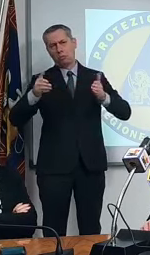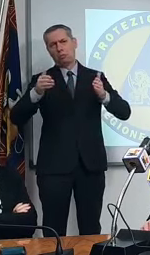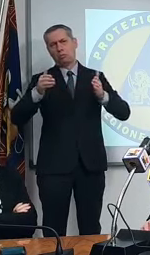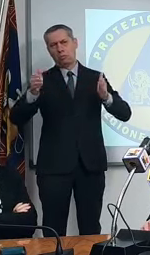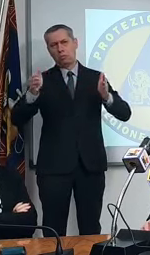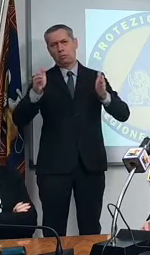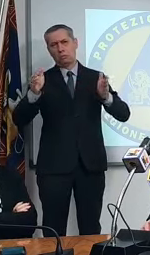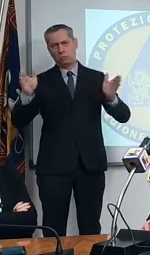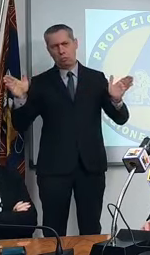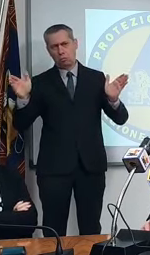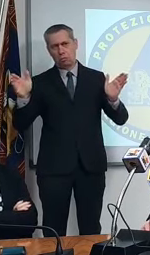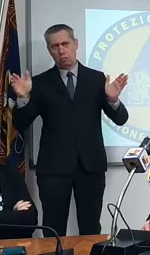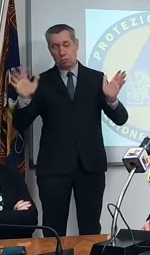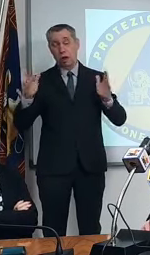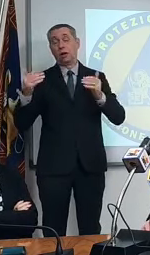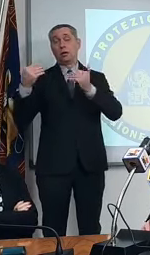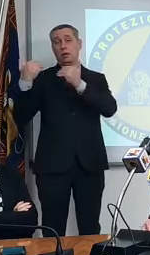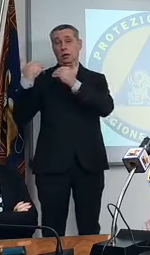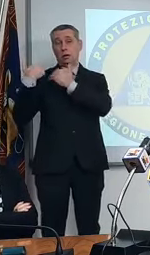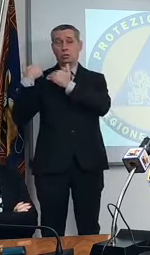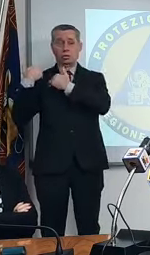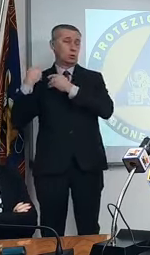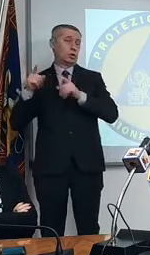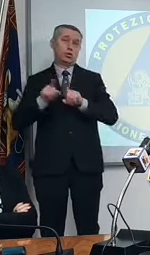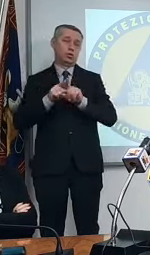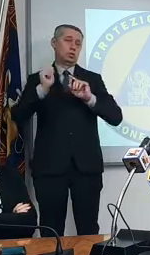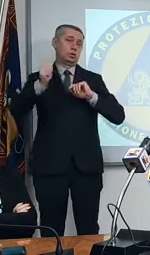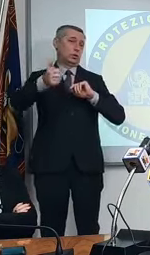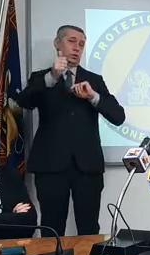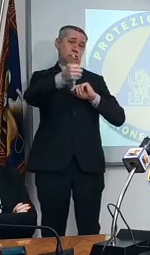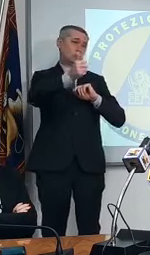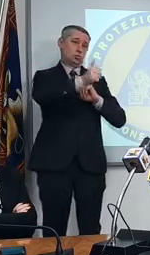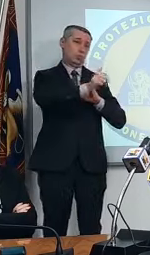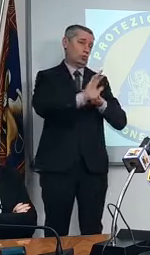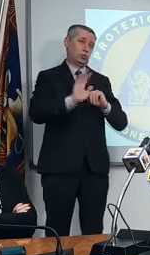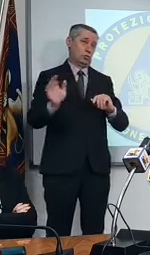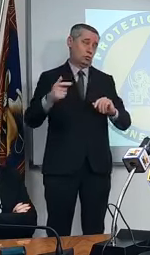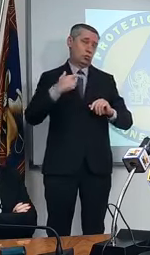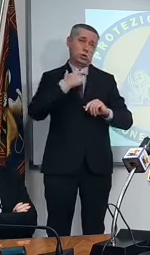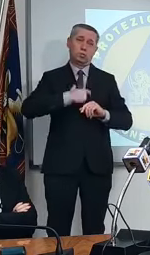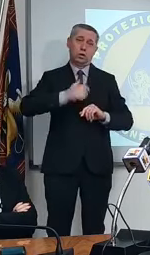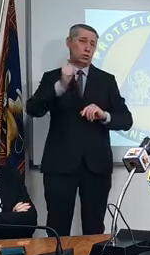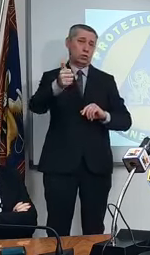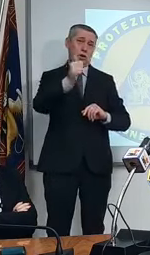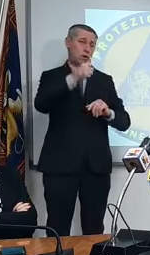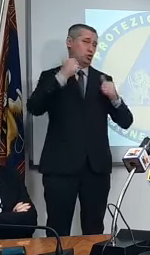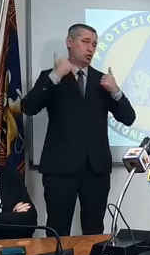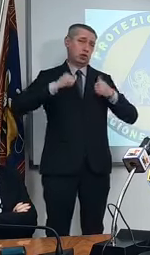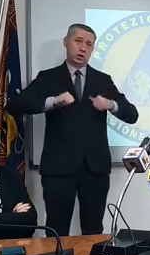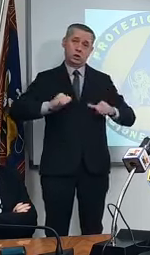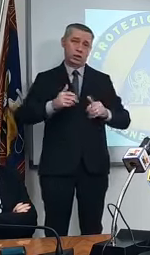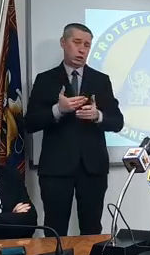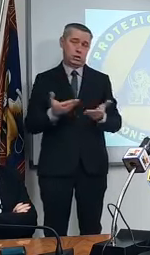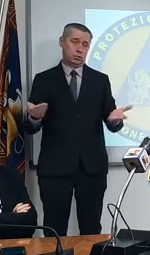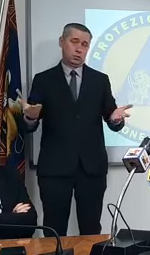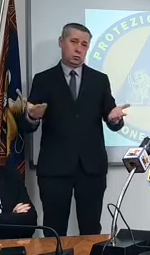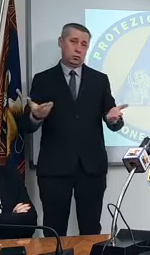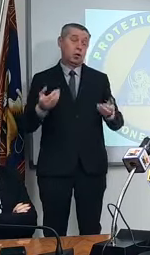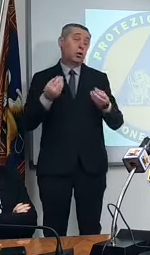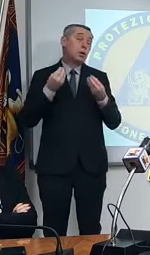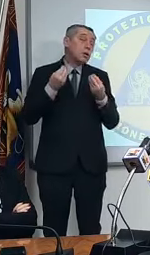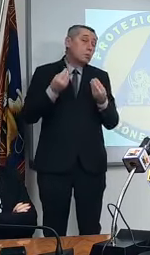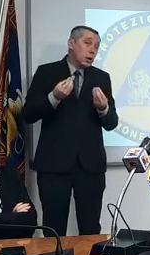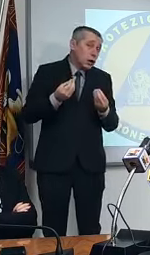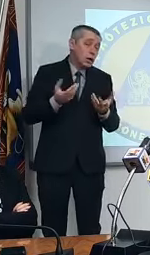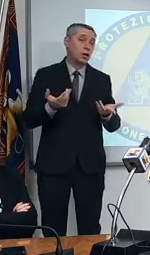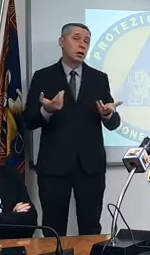L'invito a tutti i cittadini a non trascurare questa fase perché bisogna, come si può dire, non si può essere